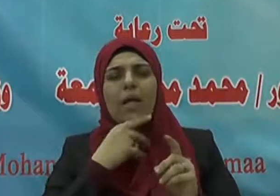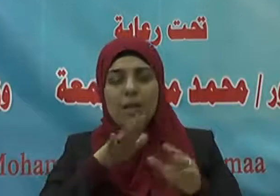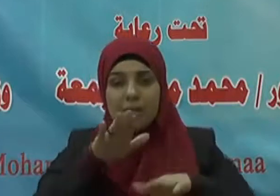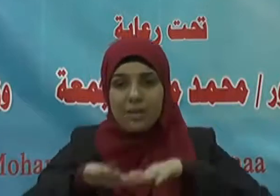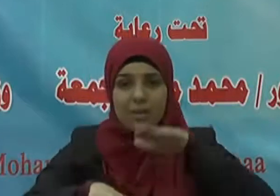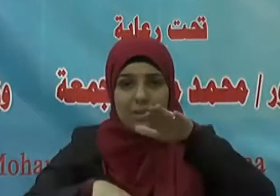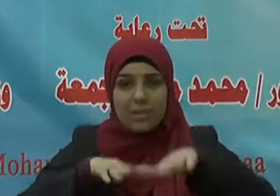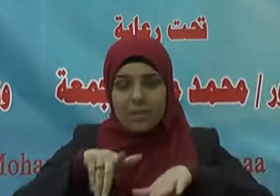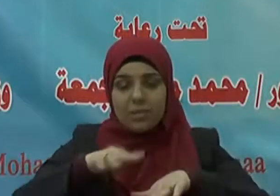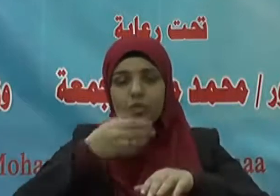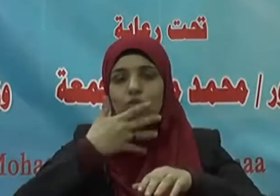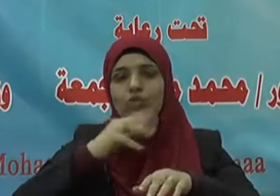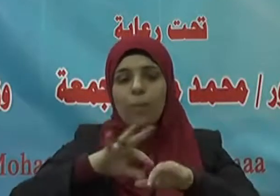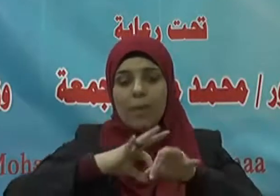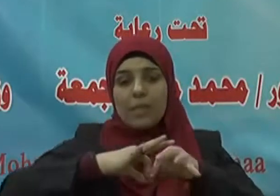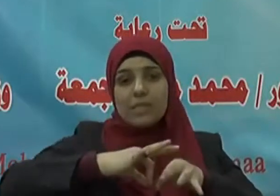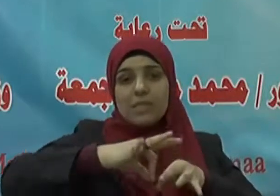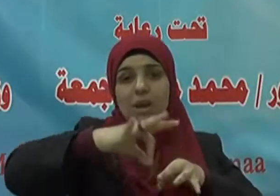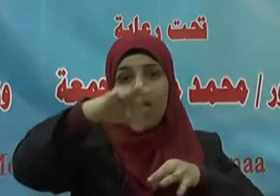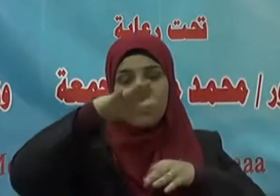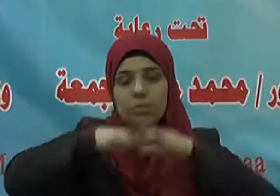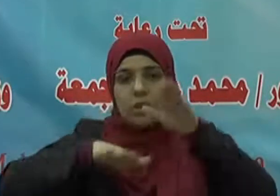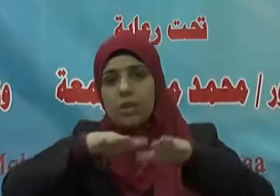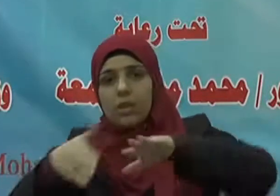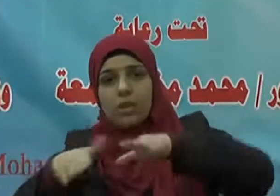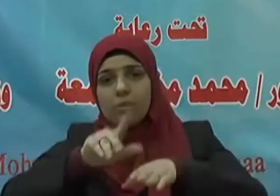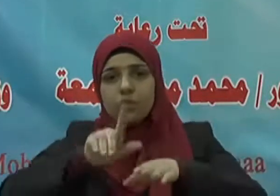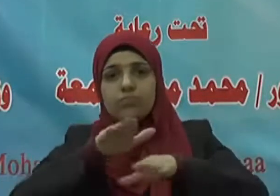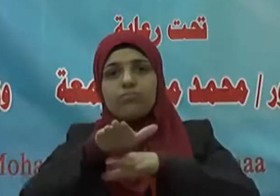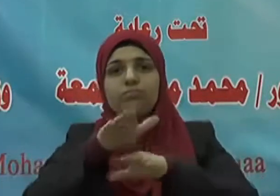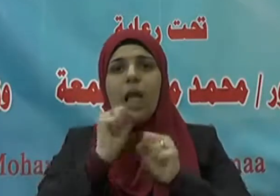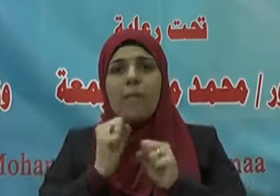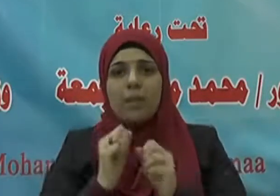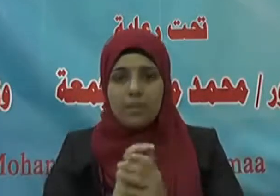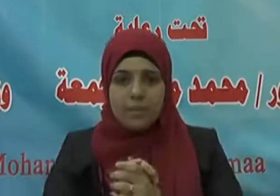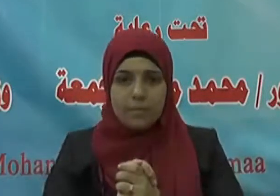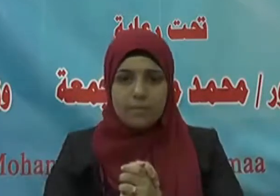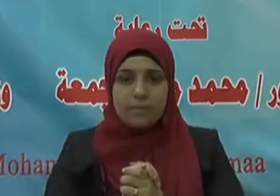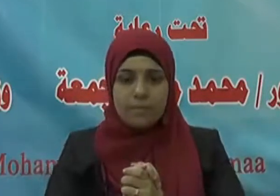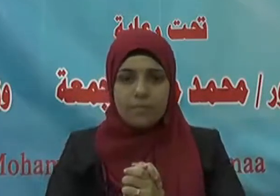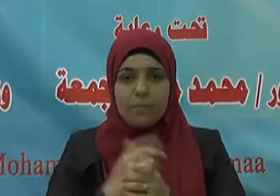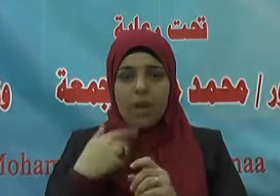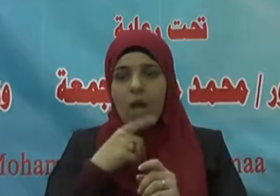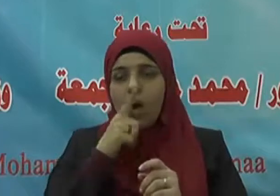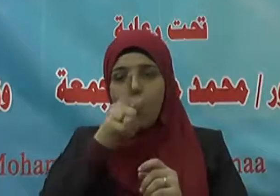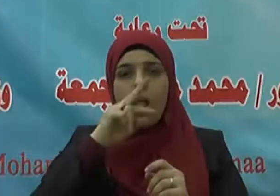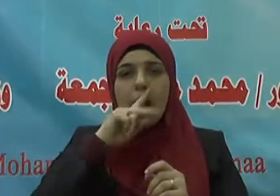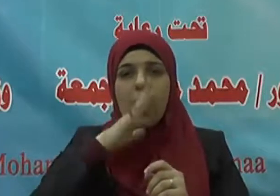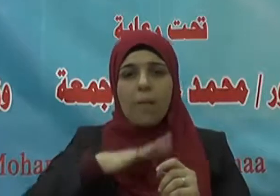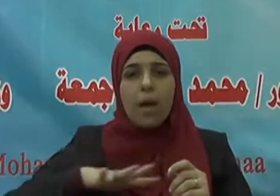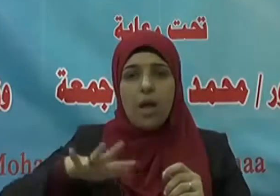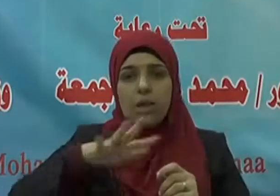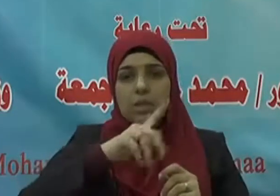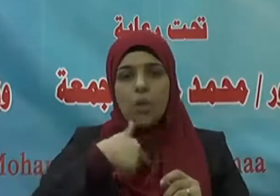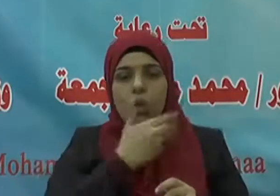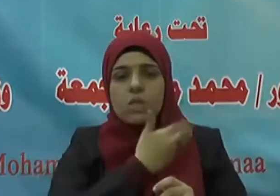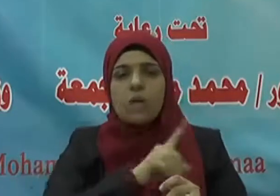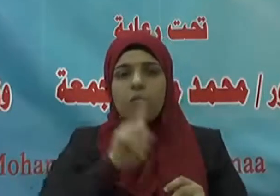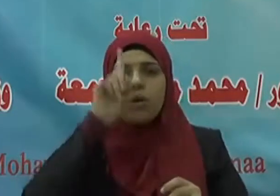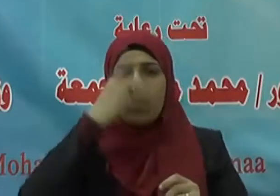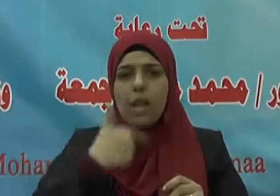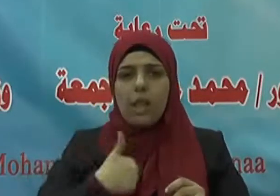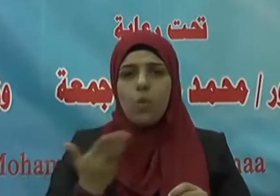وجل قدمه على الصراط يوم تزل فيه الأقدام أقول قولي هذا